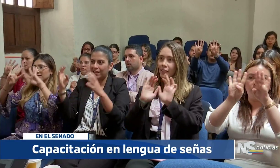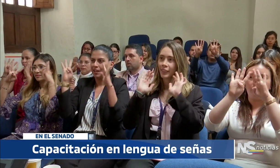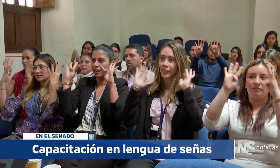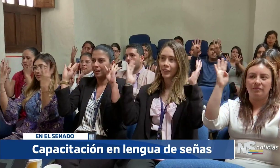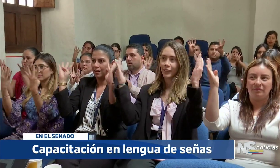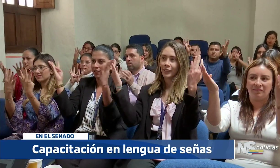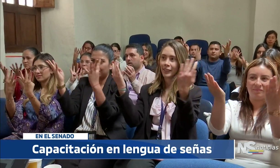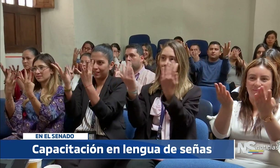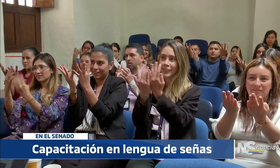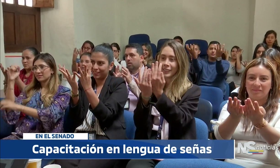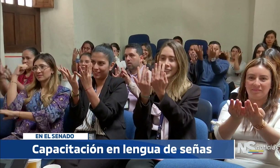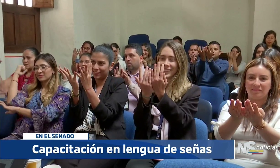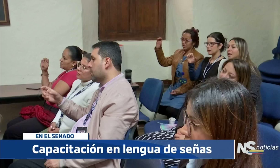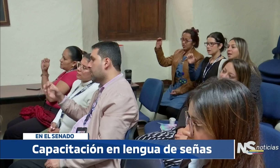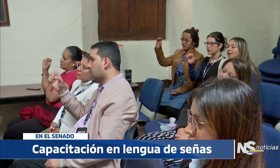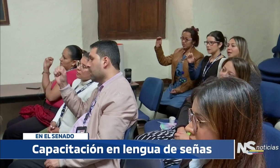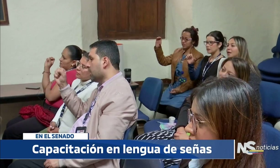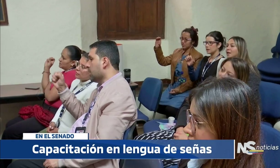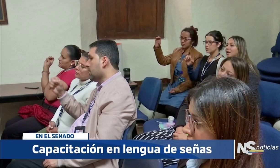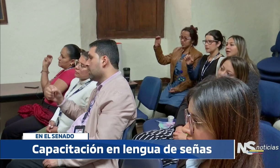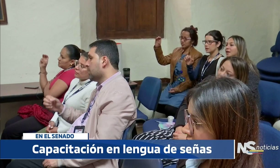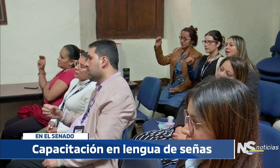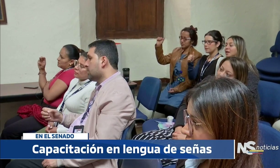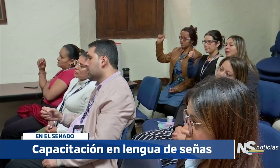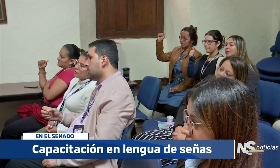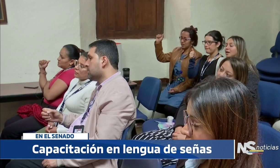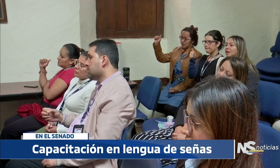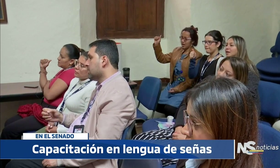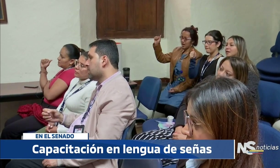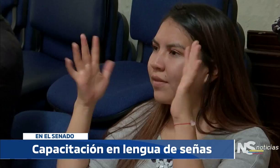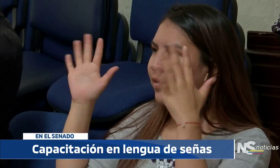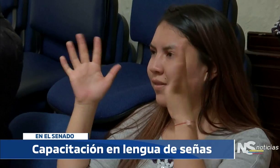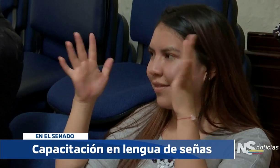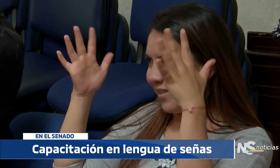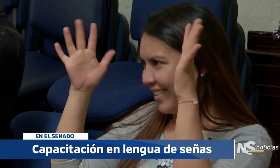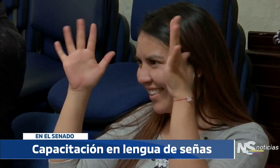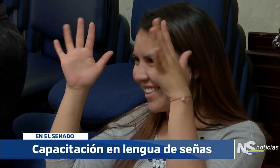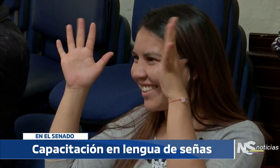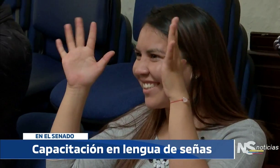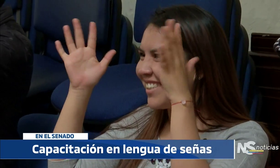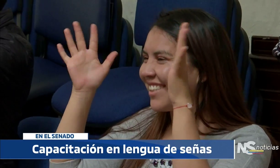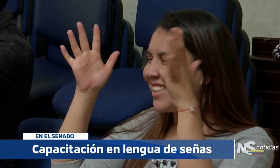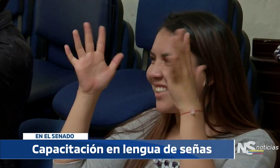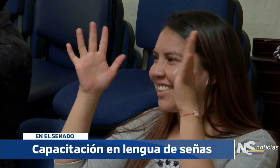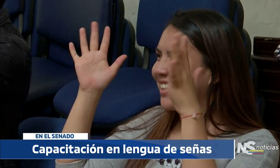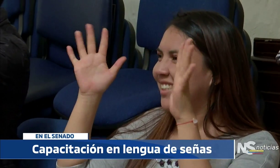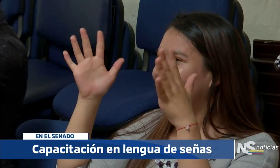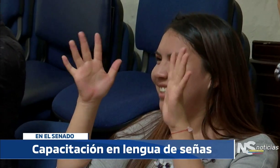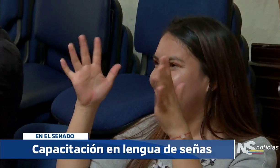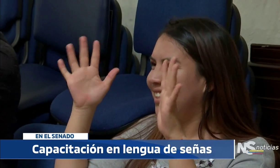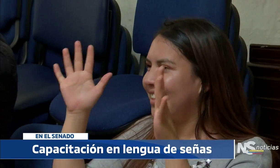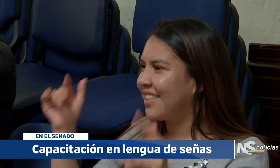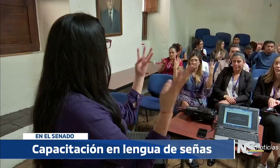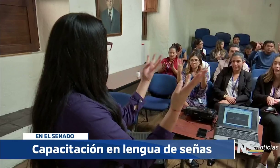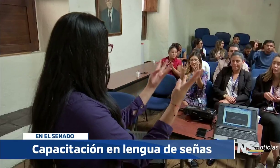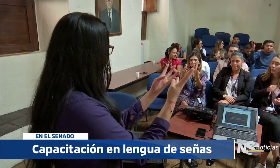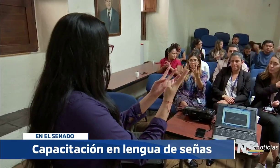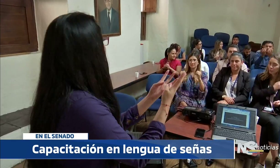públicos que enfatizó en la lengua de señas como medio para fortalecer la identidad y la participación social. Un taller desarrollado por